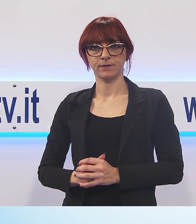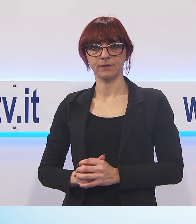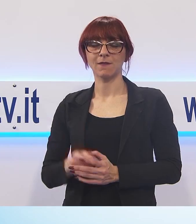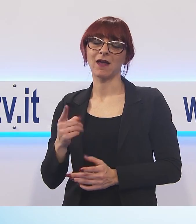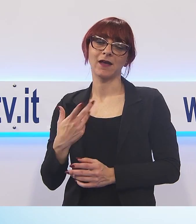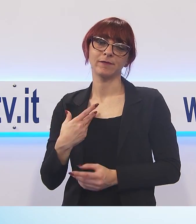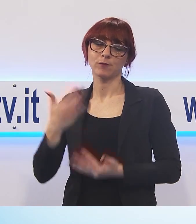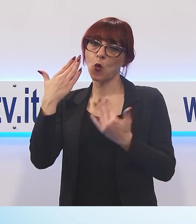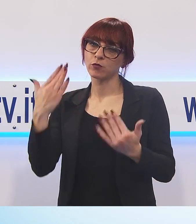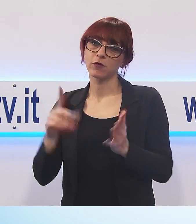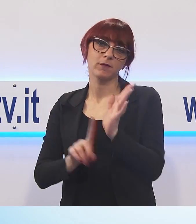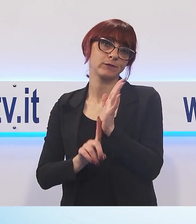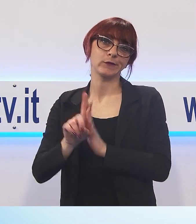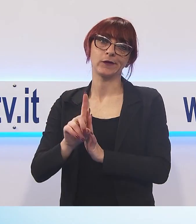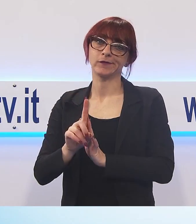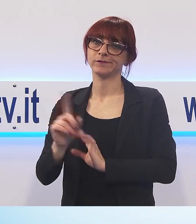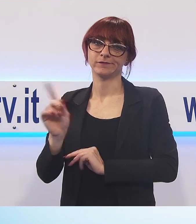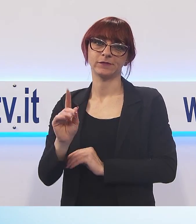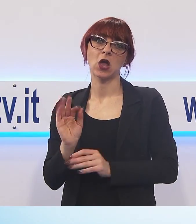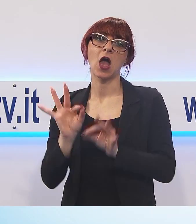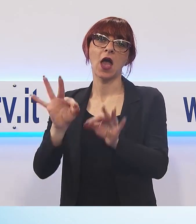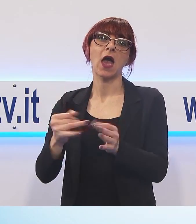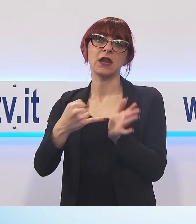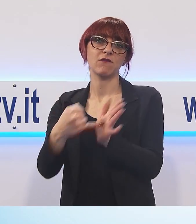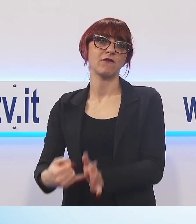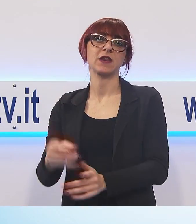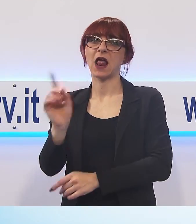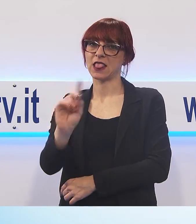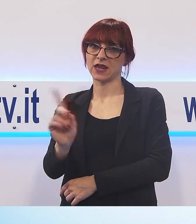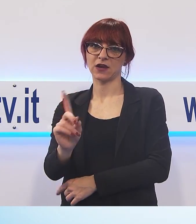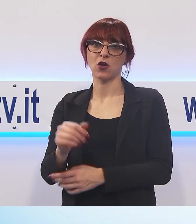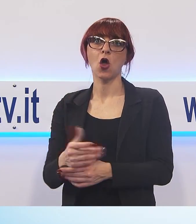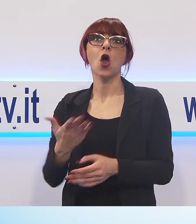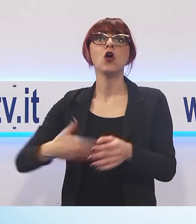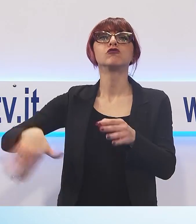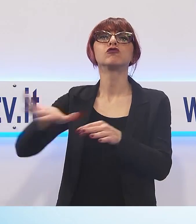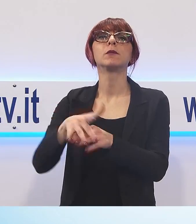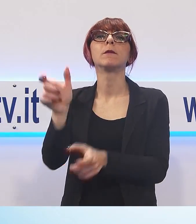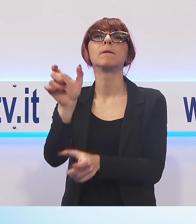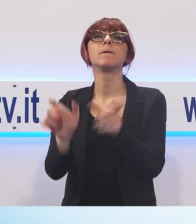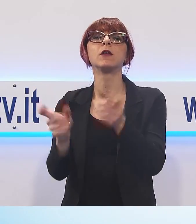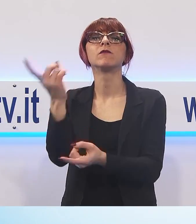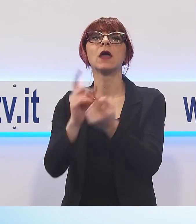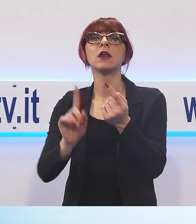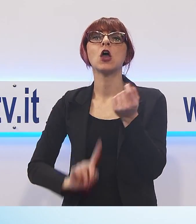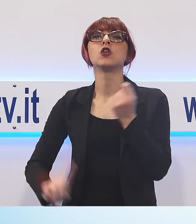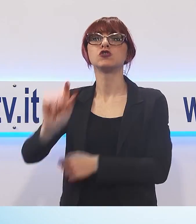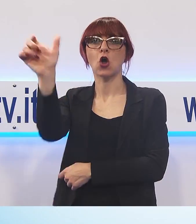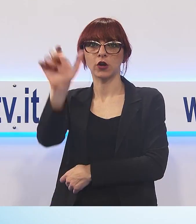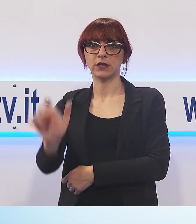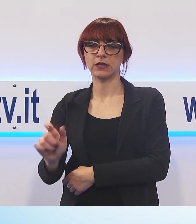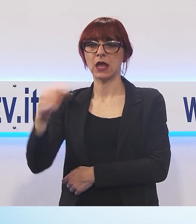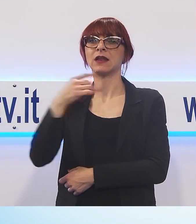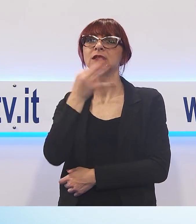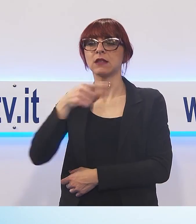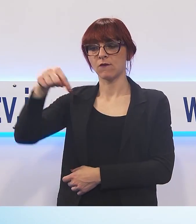fatta ad accedere alla finale. Comunque, soprattutto Nord Italia, ecco, al sud non esiste, si vede la cultura